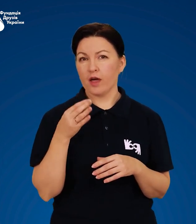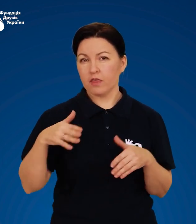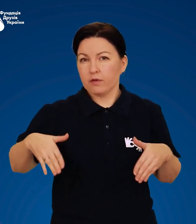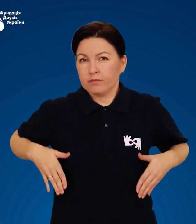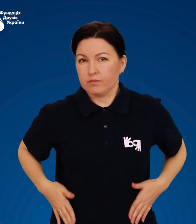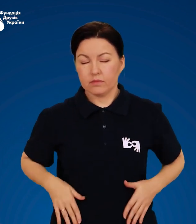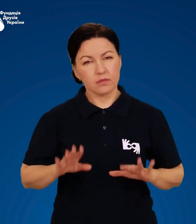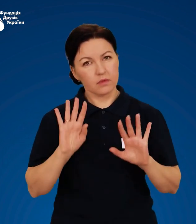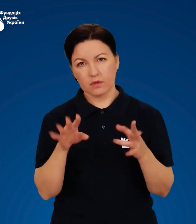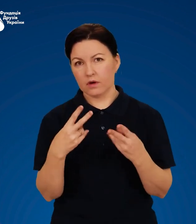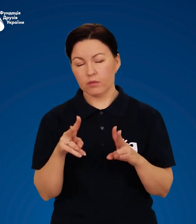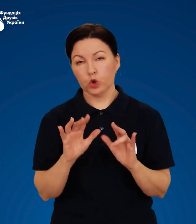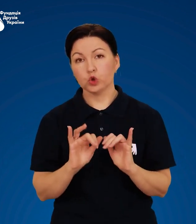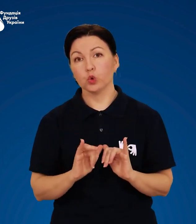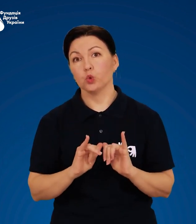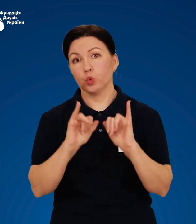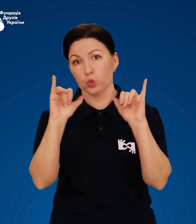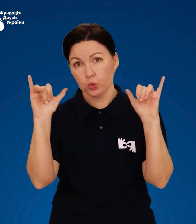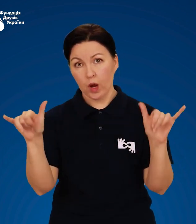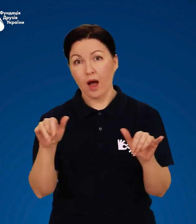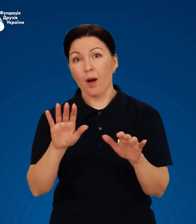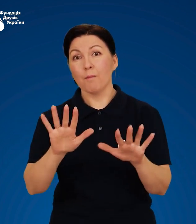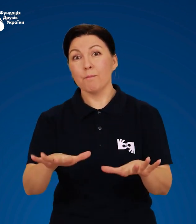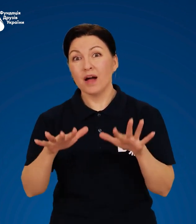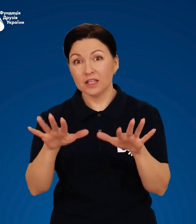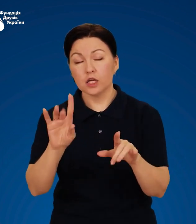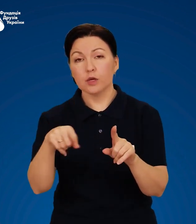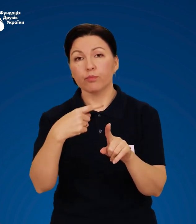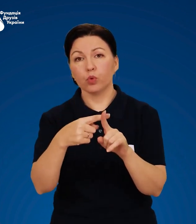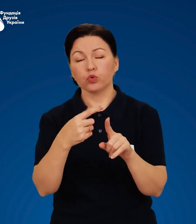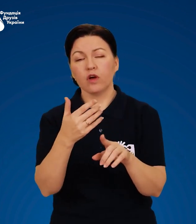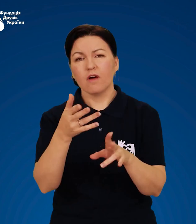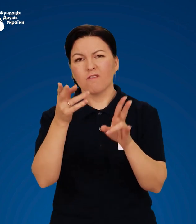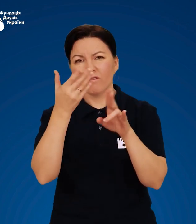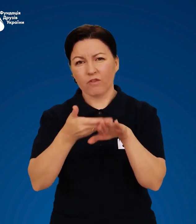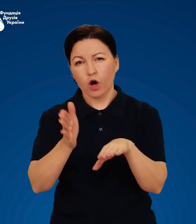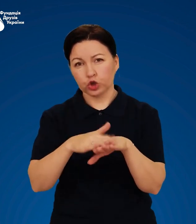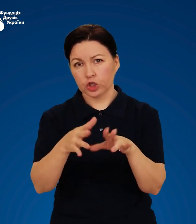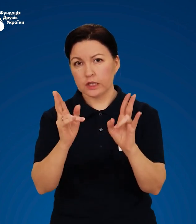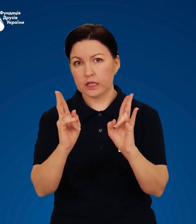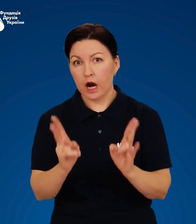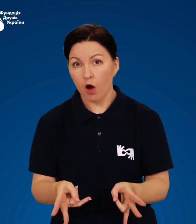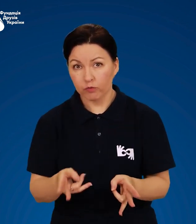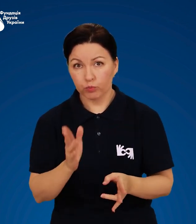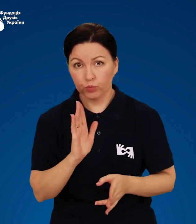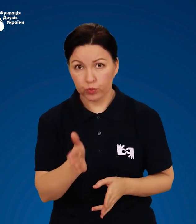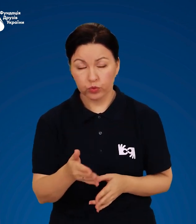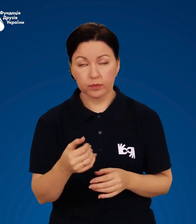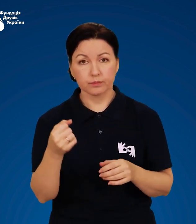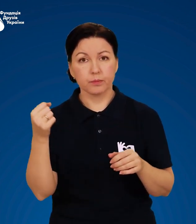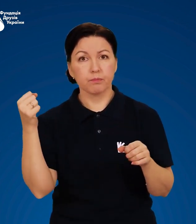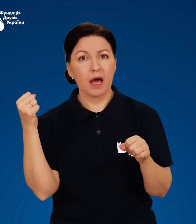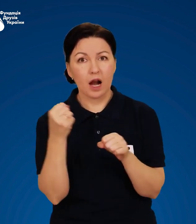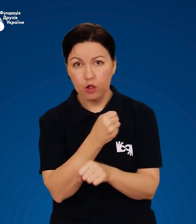збільшує можливість не тільки падіння, але й отримання більш важких травм, особливо переломів.